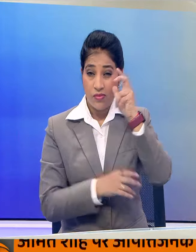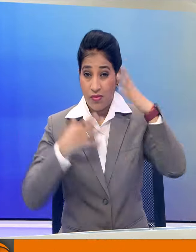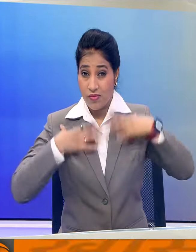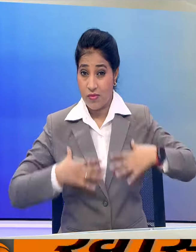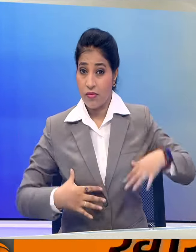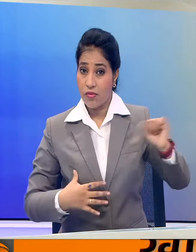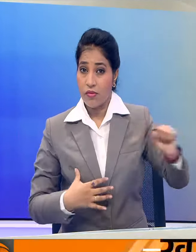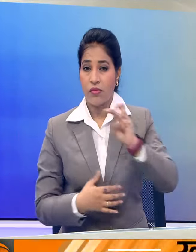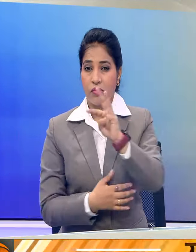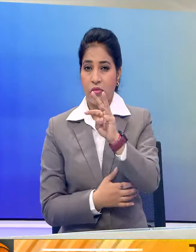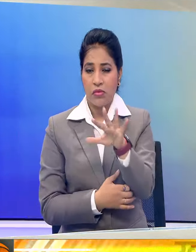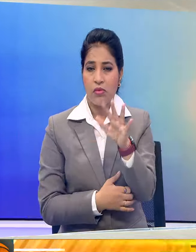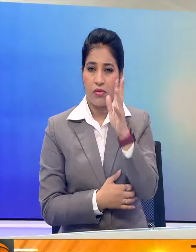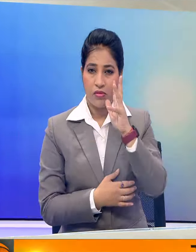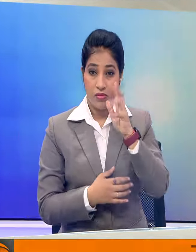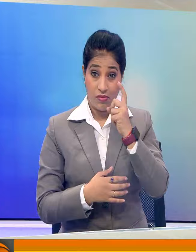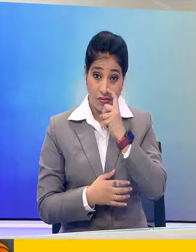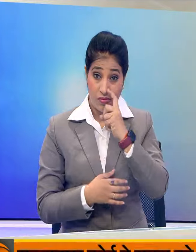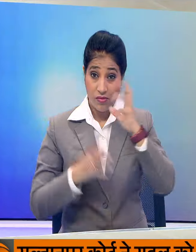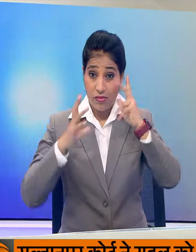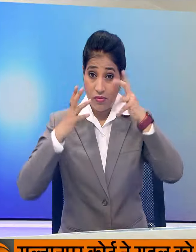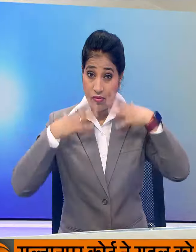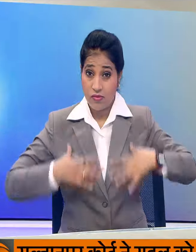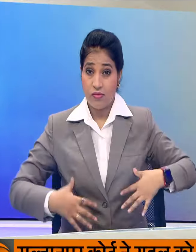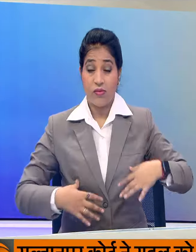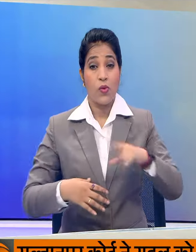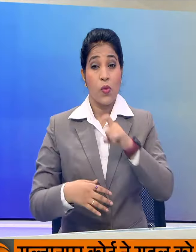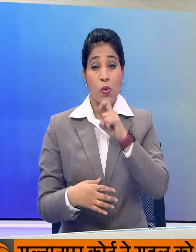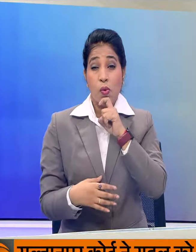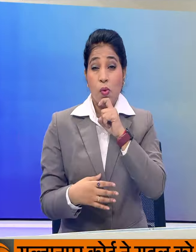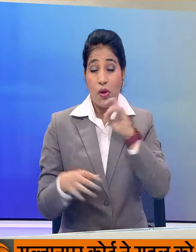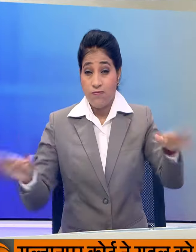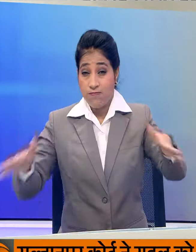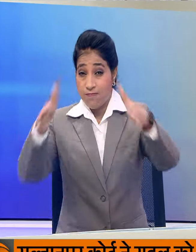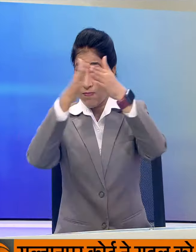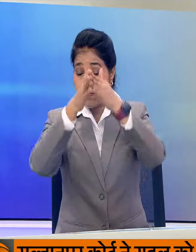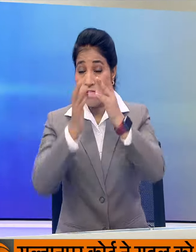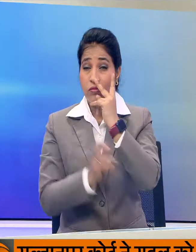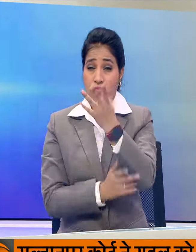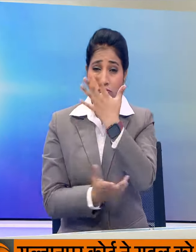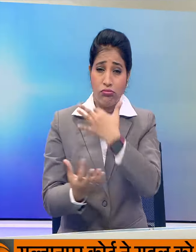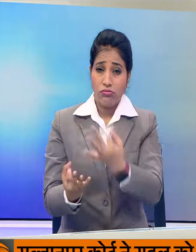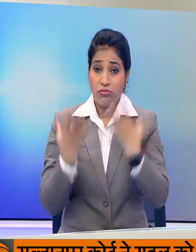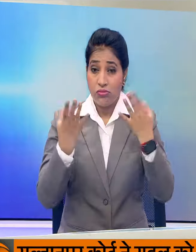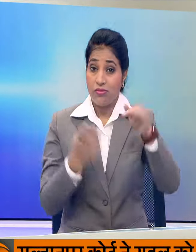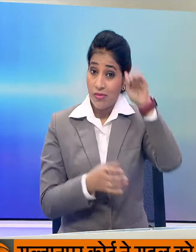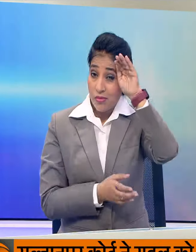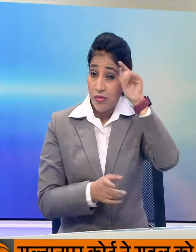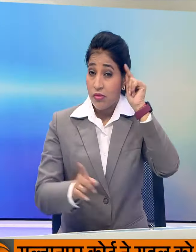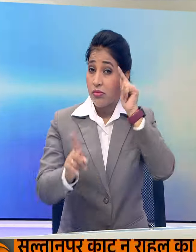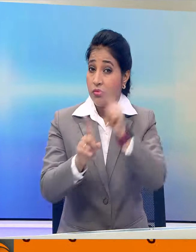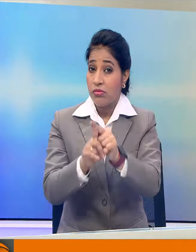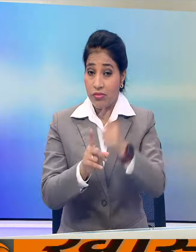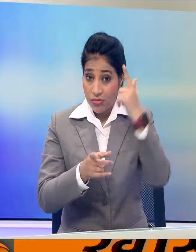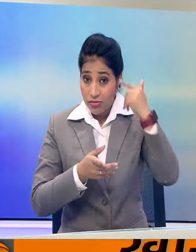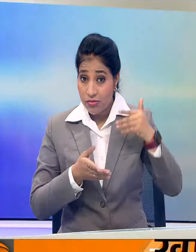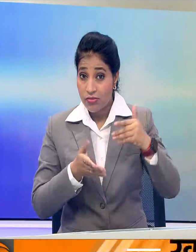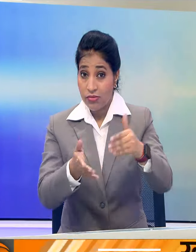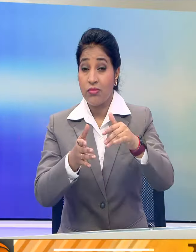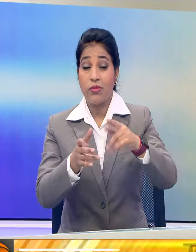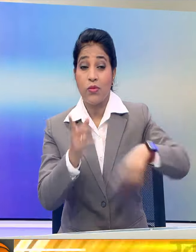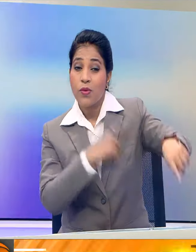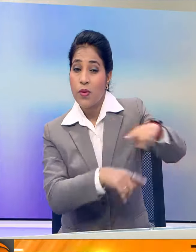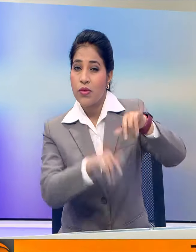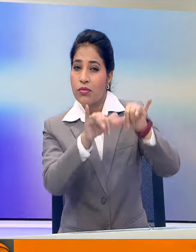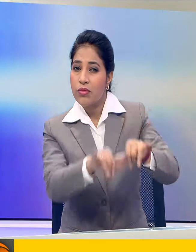में शामिल रही बाबा बर्फानी के अलौकिक दर्शनों के लिए आ रहे श्रिवभक्तों का यात्रा मार्क में स्थानी